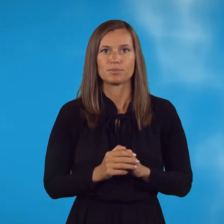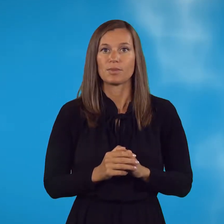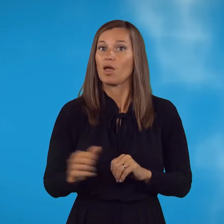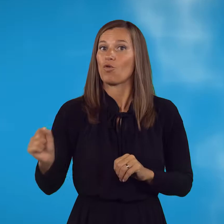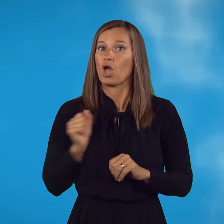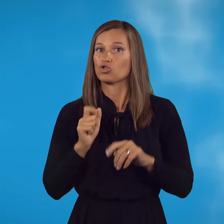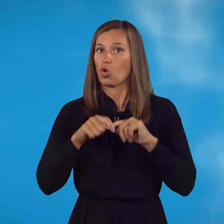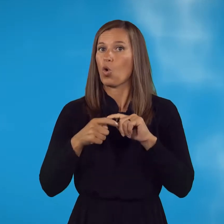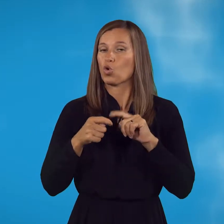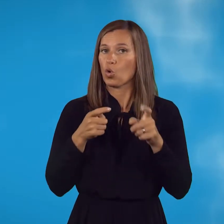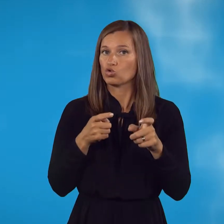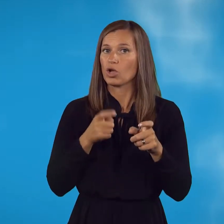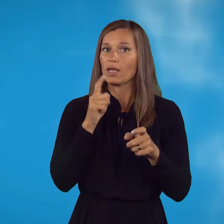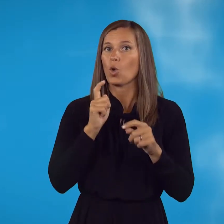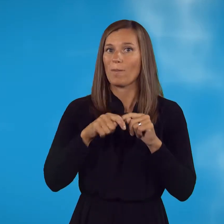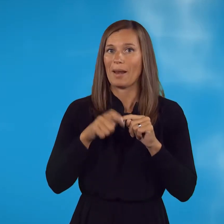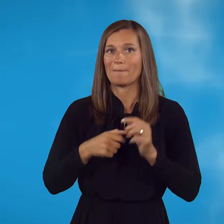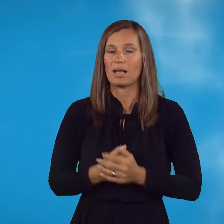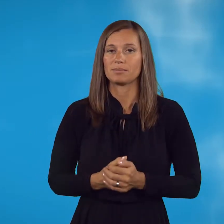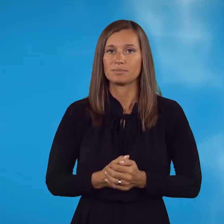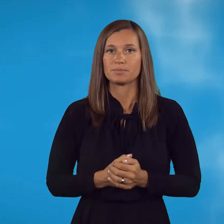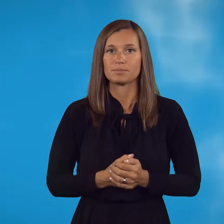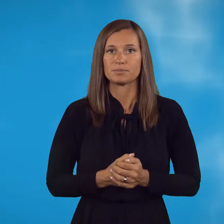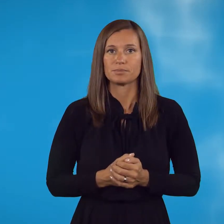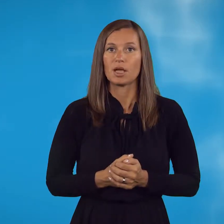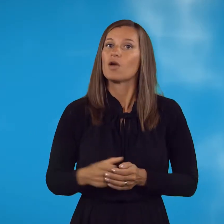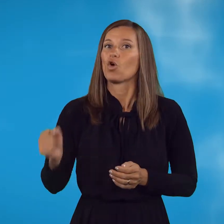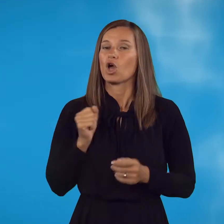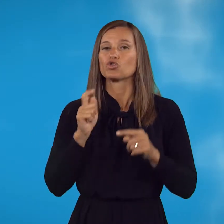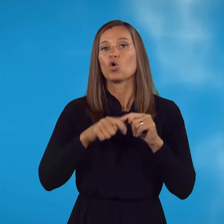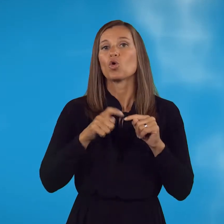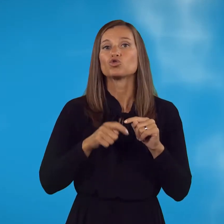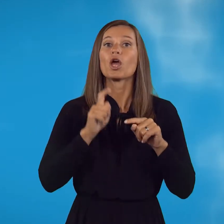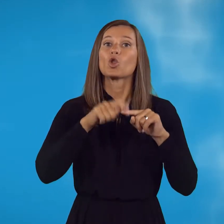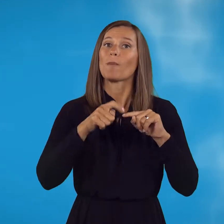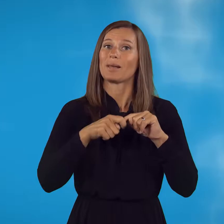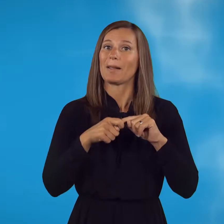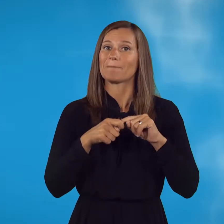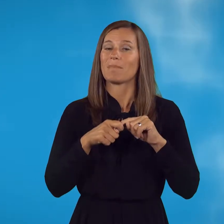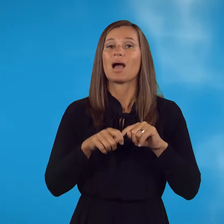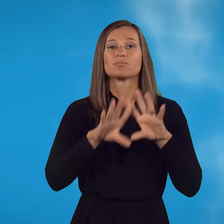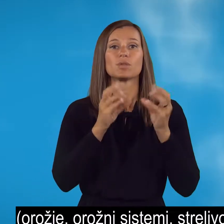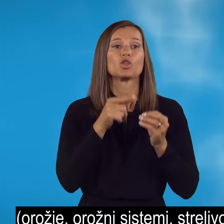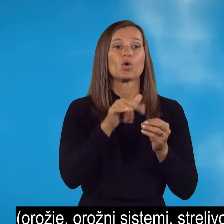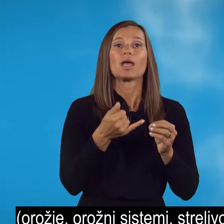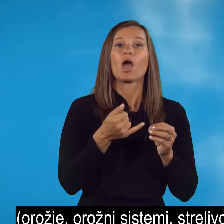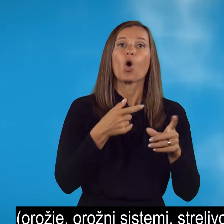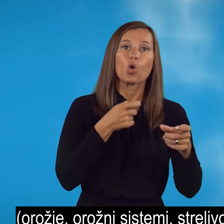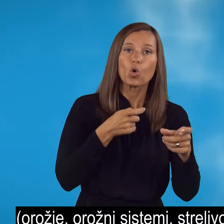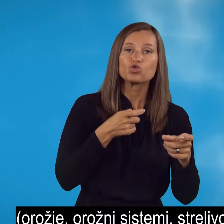Vojaško orožje in oprema Vojaško orožje in oprema, orožje, orožni